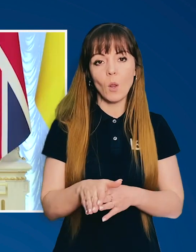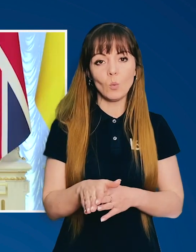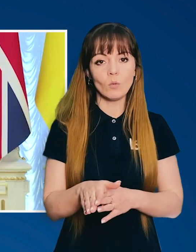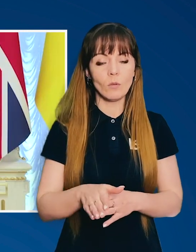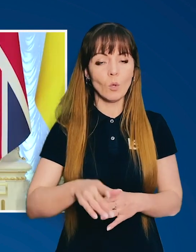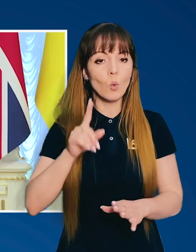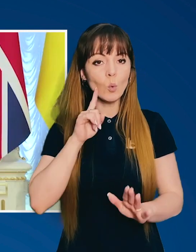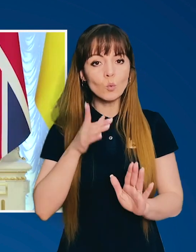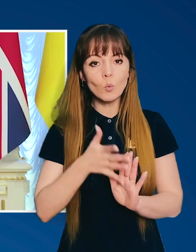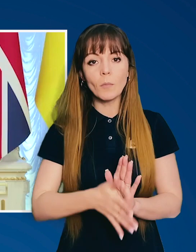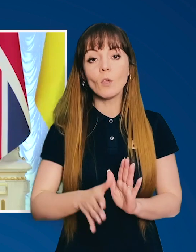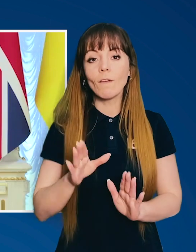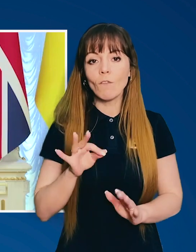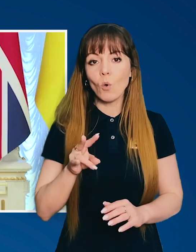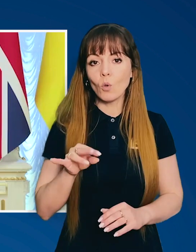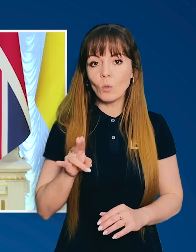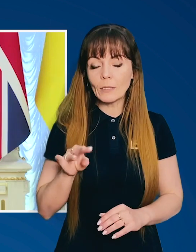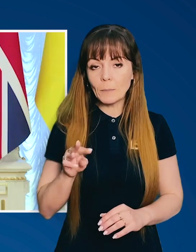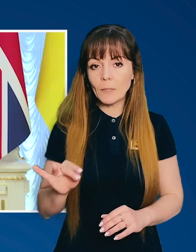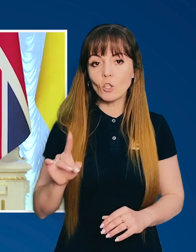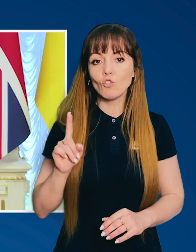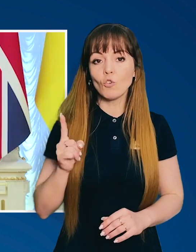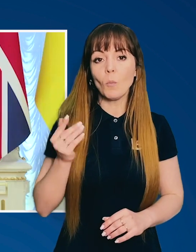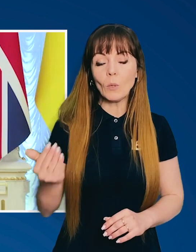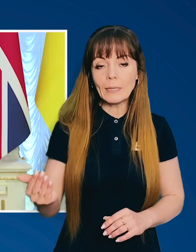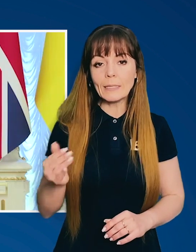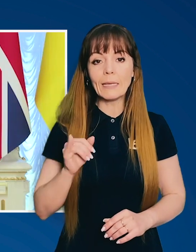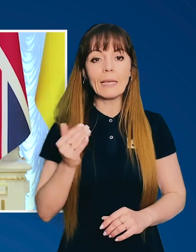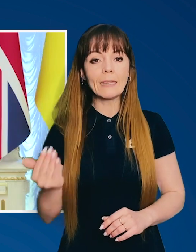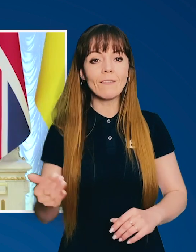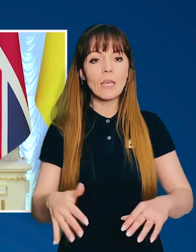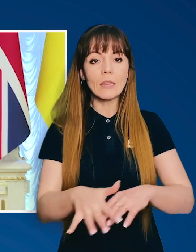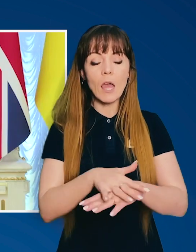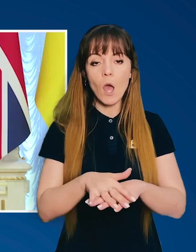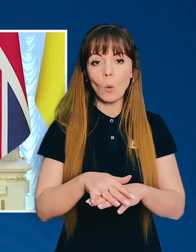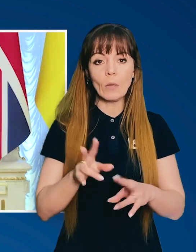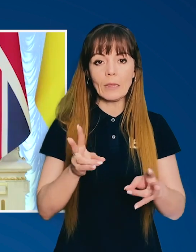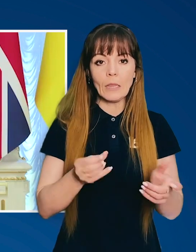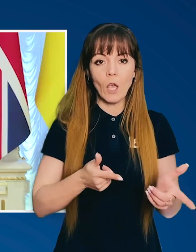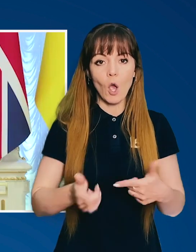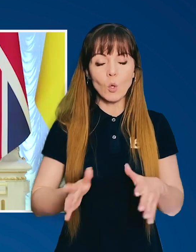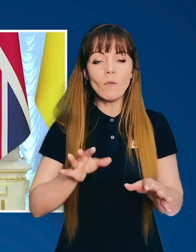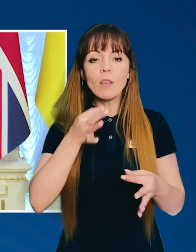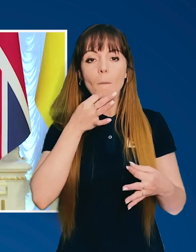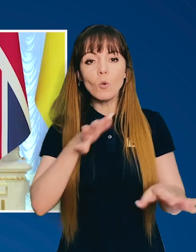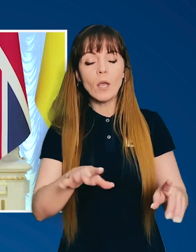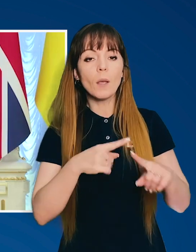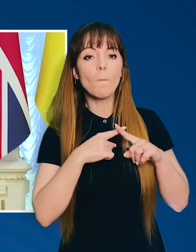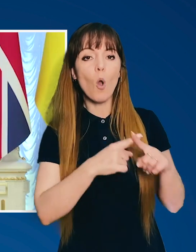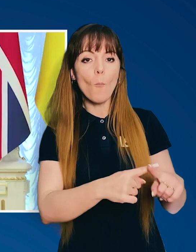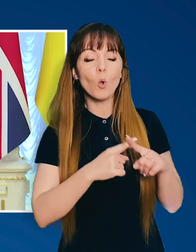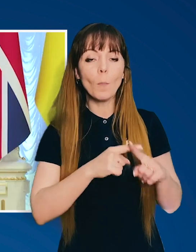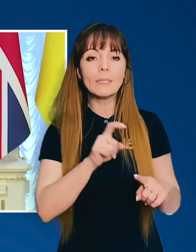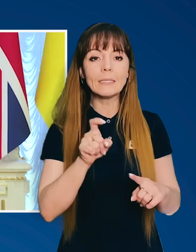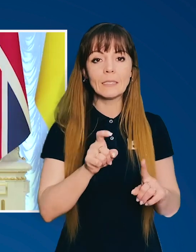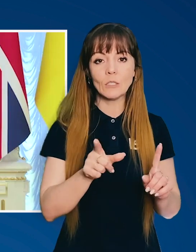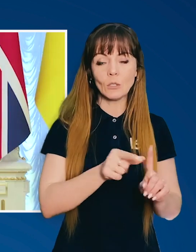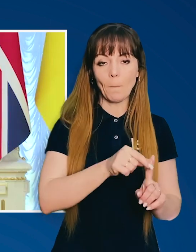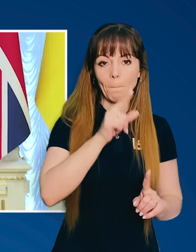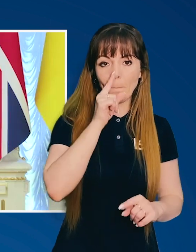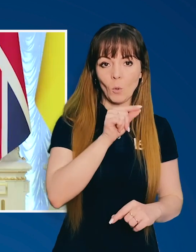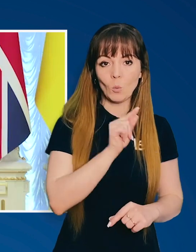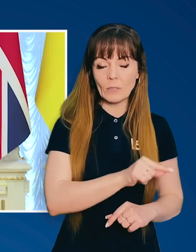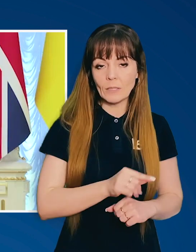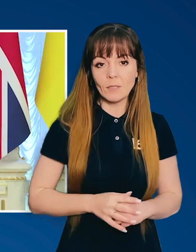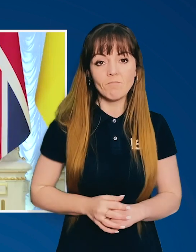Я абсолютно розумію, Володимир, чому ти і твій народ не готові на будь-які компроміси з